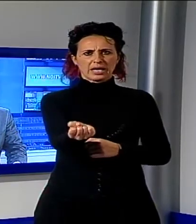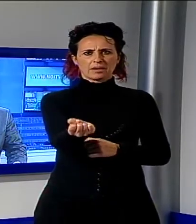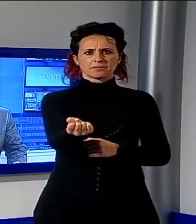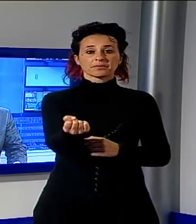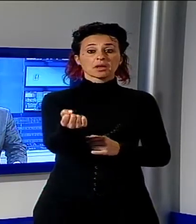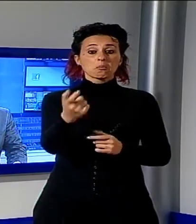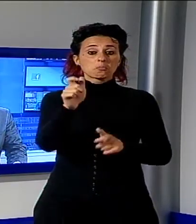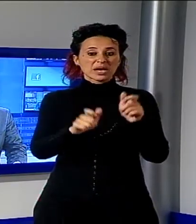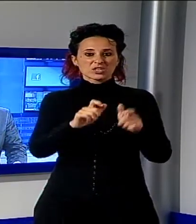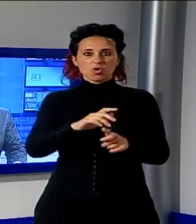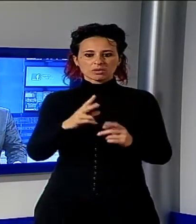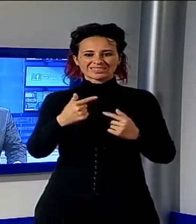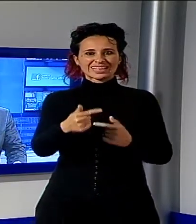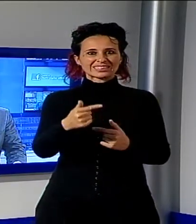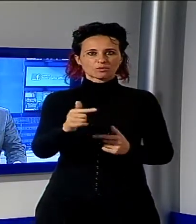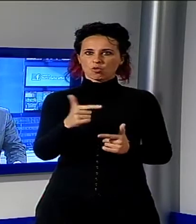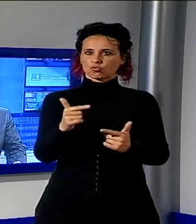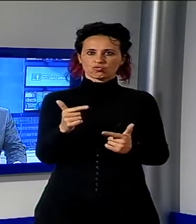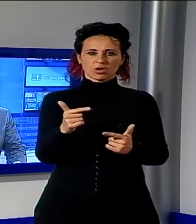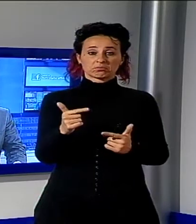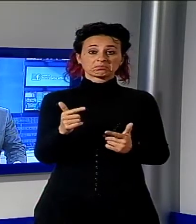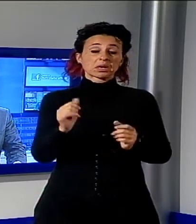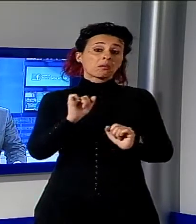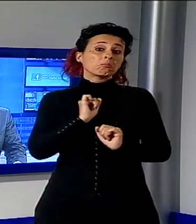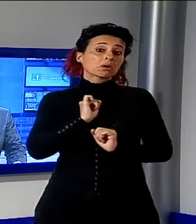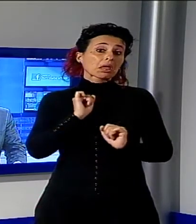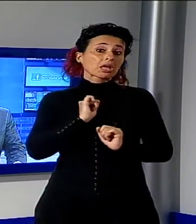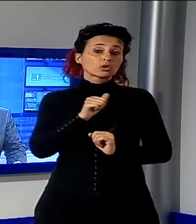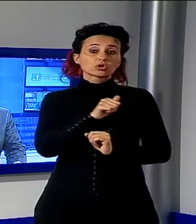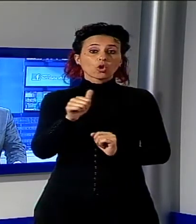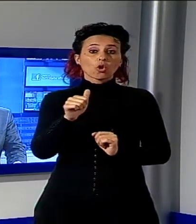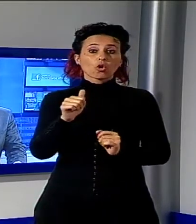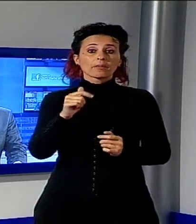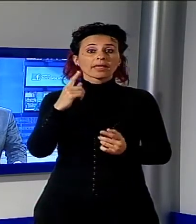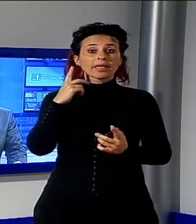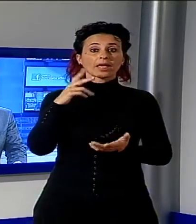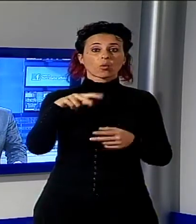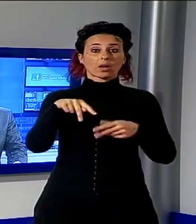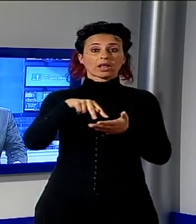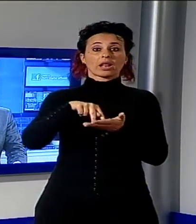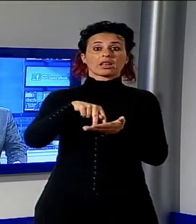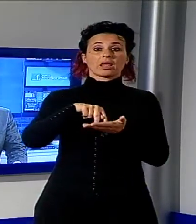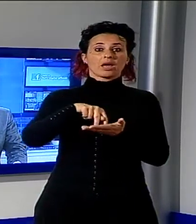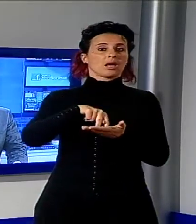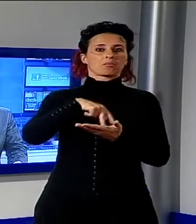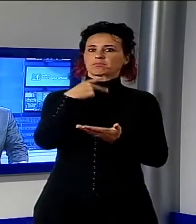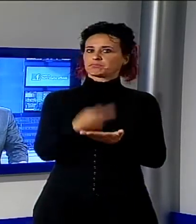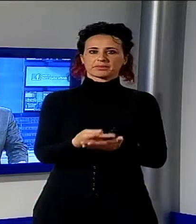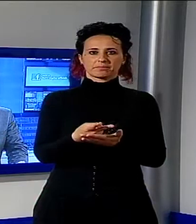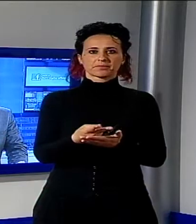ipotizza che abbia semplicemente perso l'equilibrio. Ma la polizia, intervenuta sul posto, vuole verificare se possa essere stato spinto